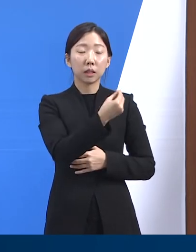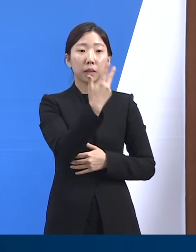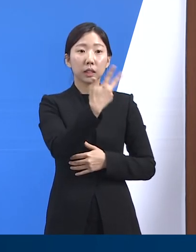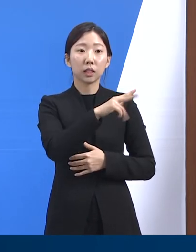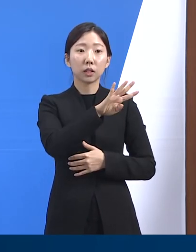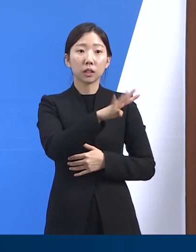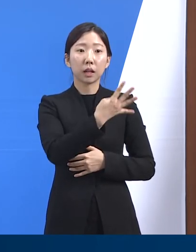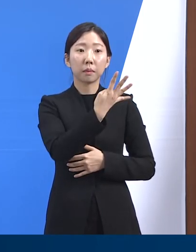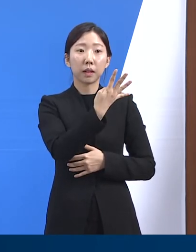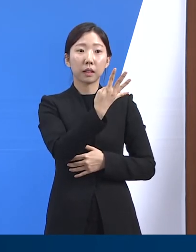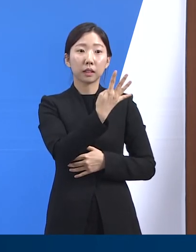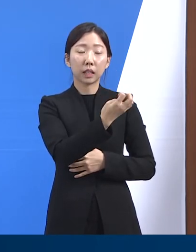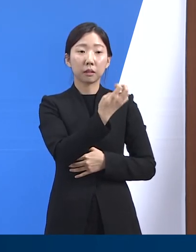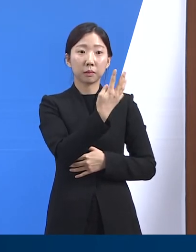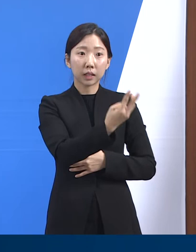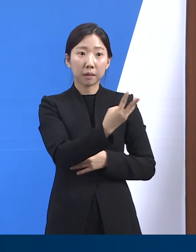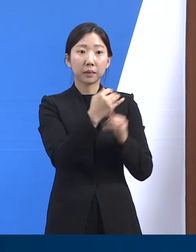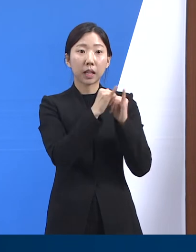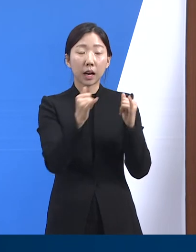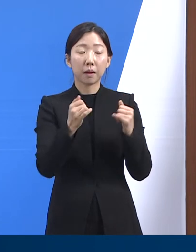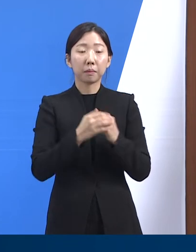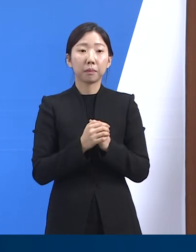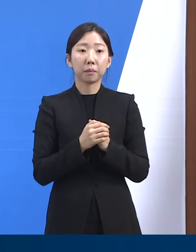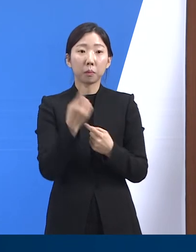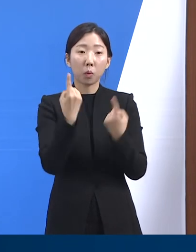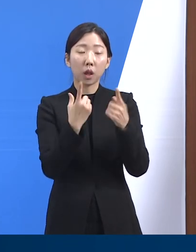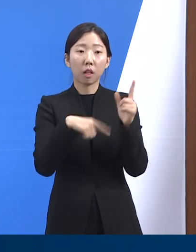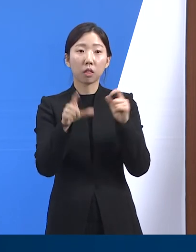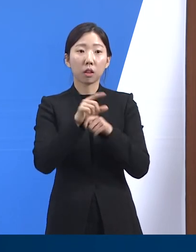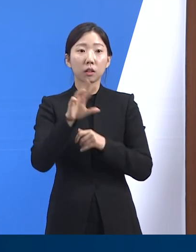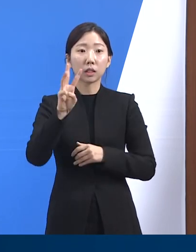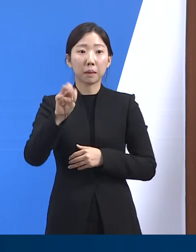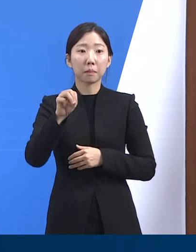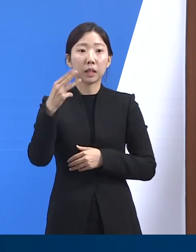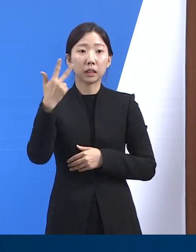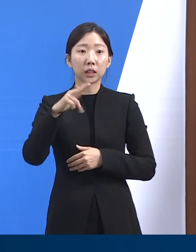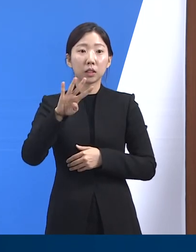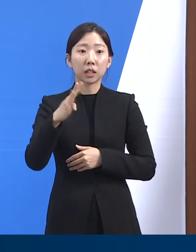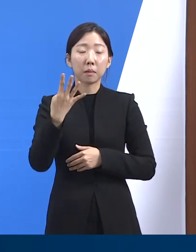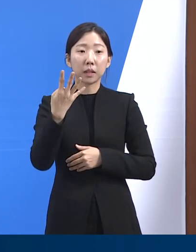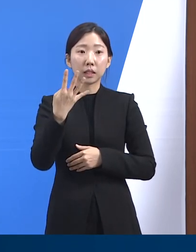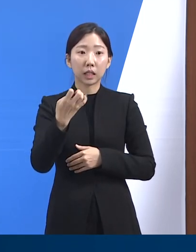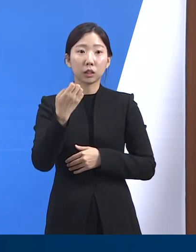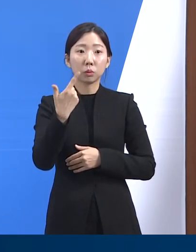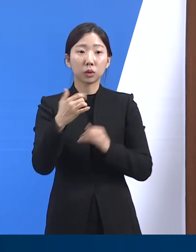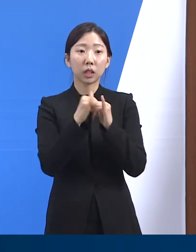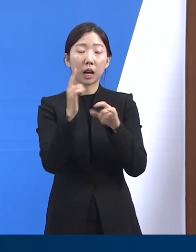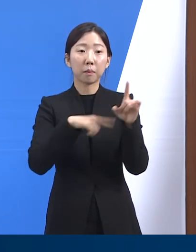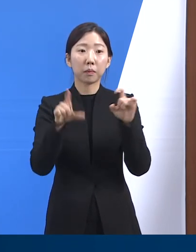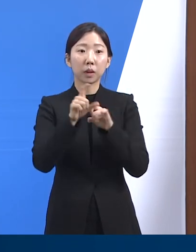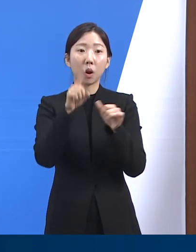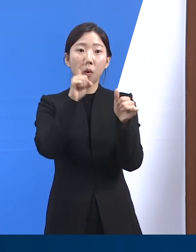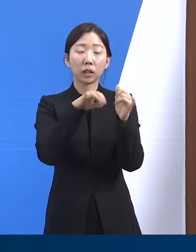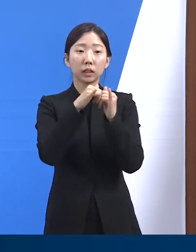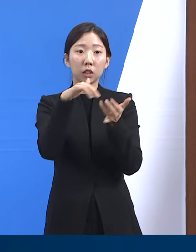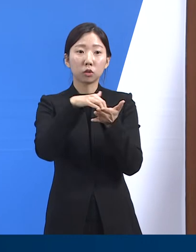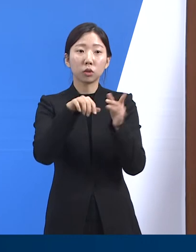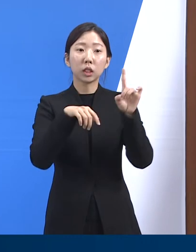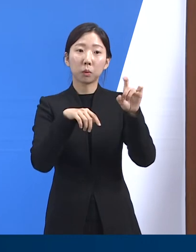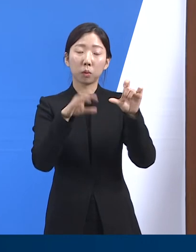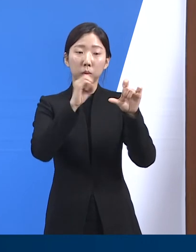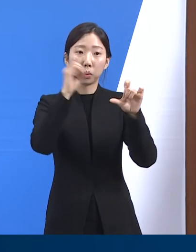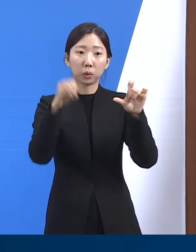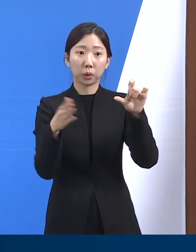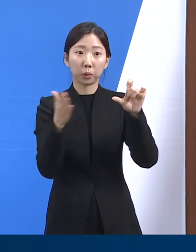,443명 대비 3만 7,646명 증가하였습니다. 전체 확진자 중 15%